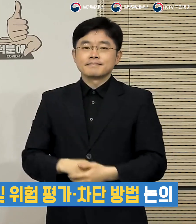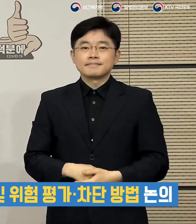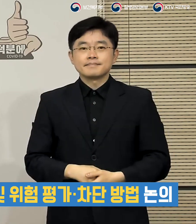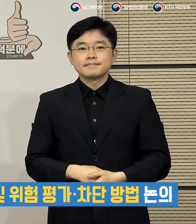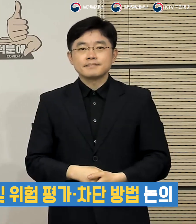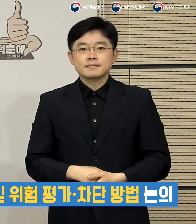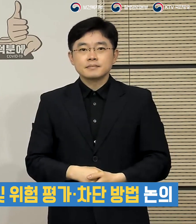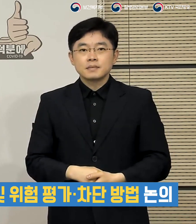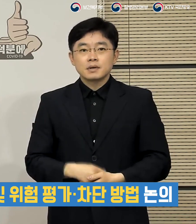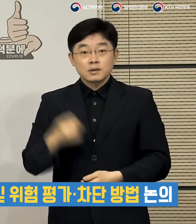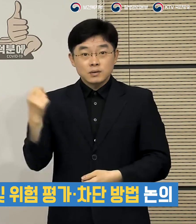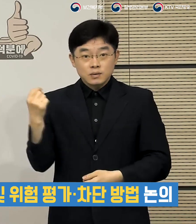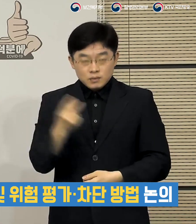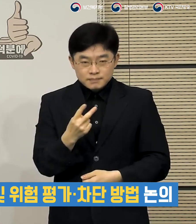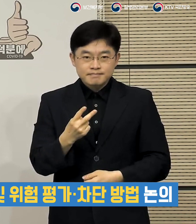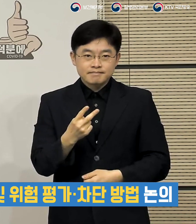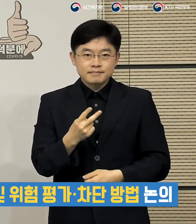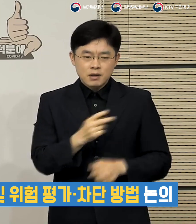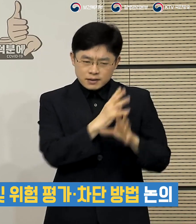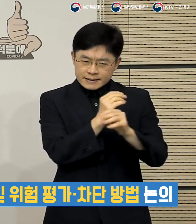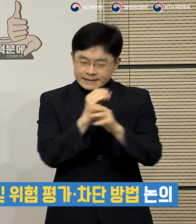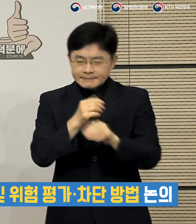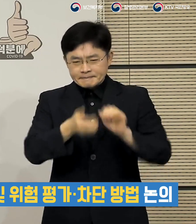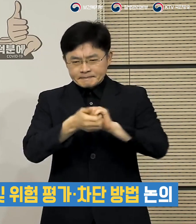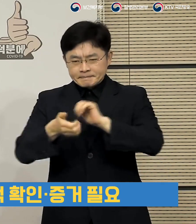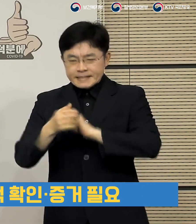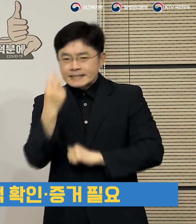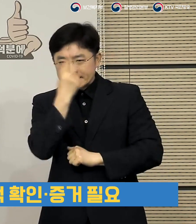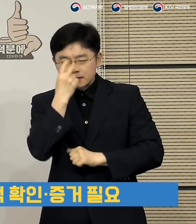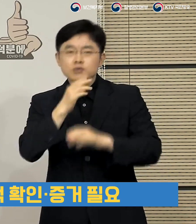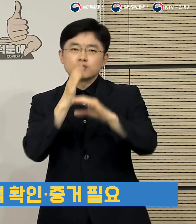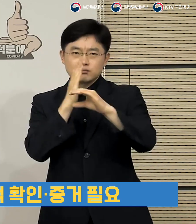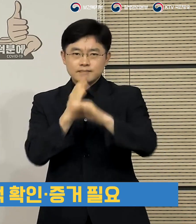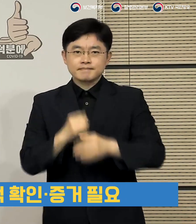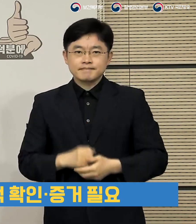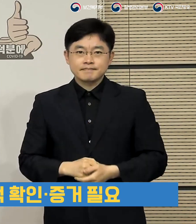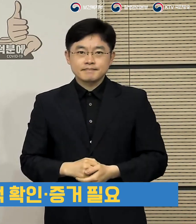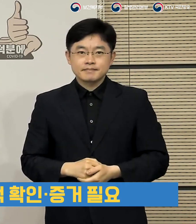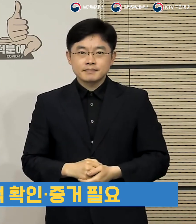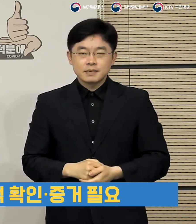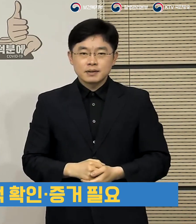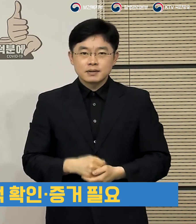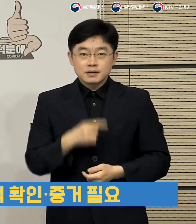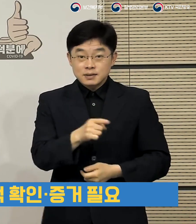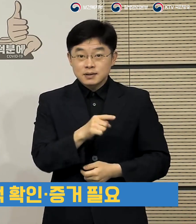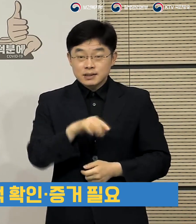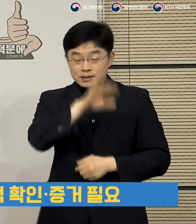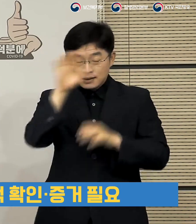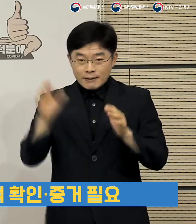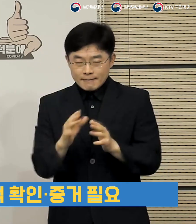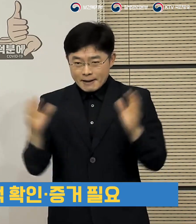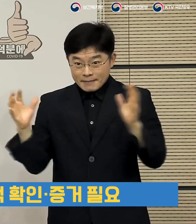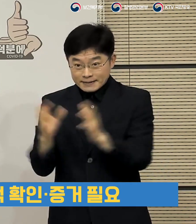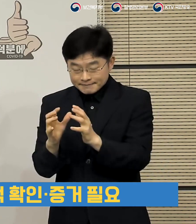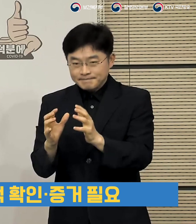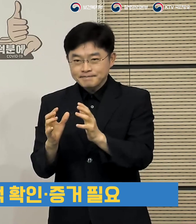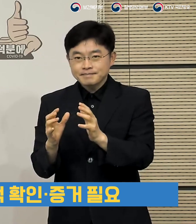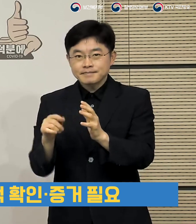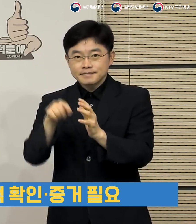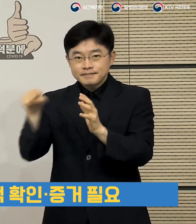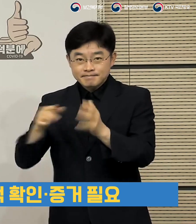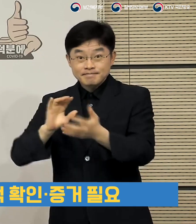주기적으로 평가하는 그런 기전을 갖고 있습니다. 그 결과들이 모아지면 생활방역위원회 등을 통해서